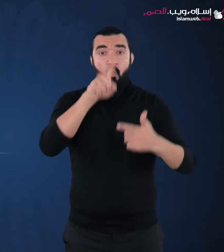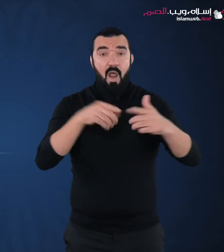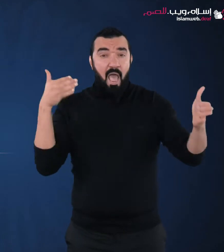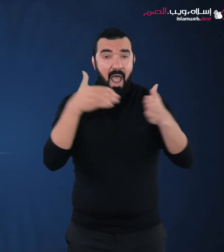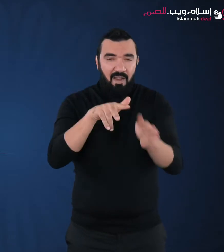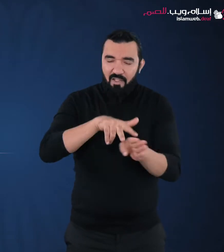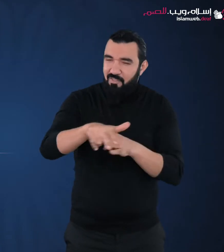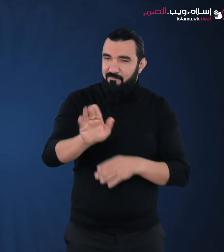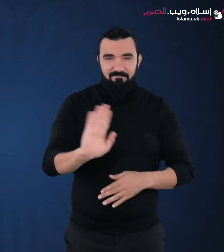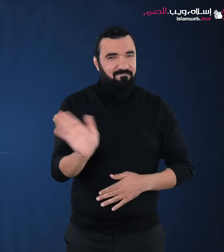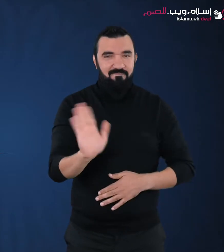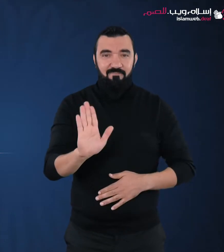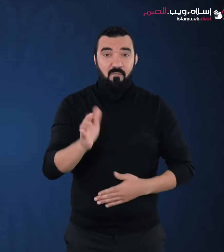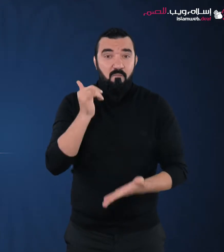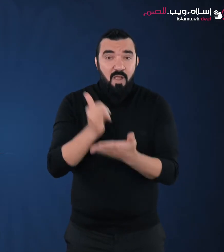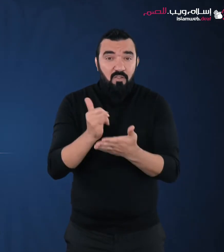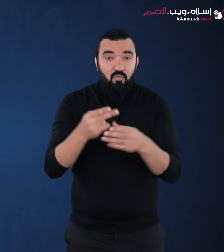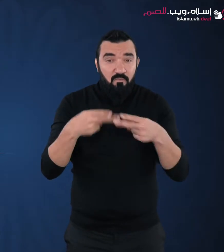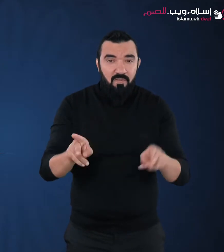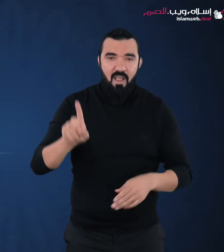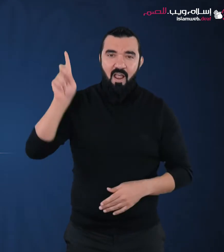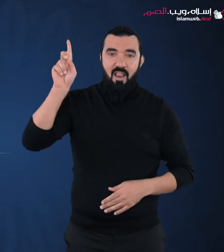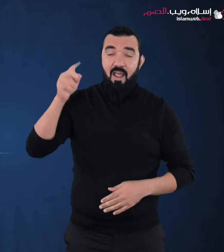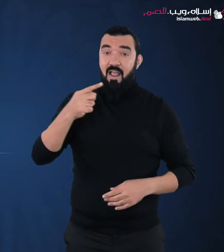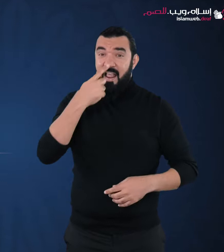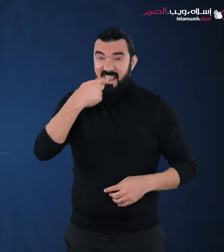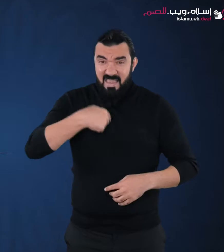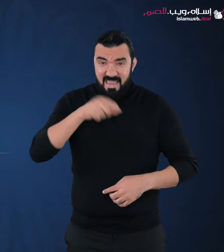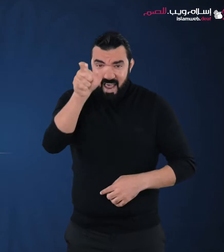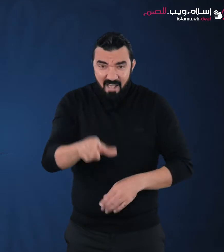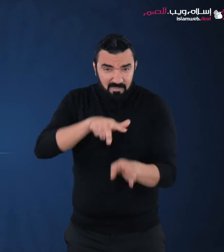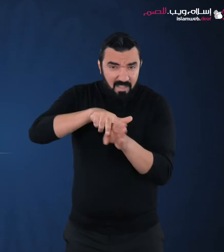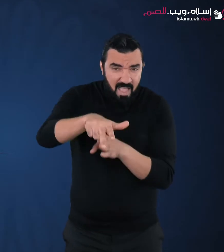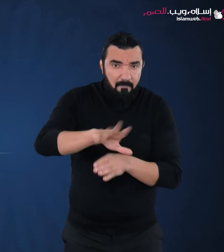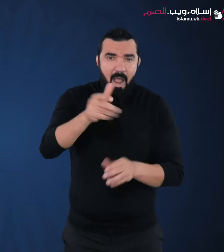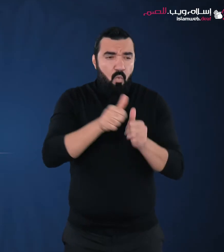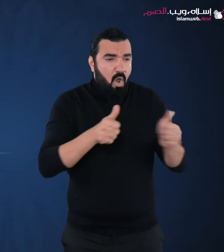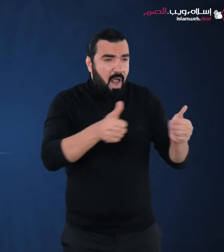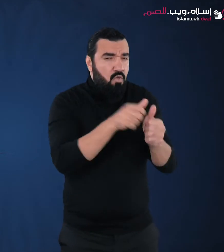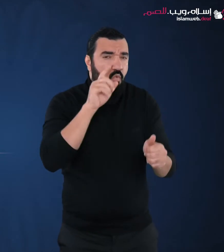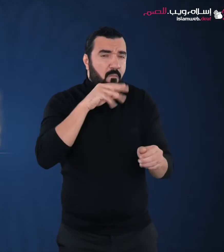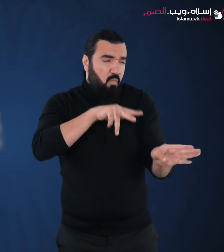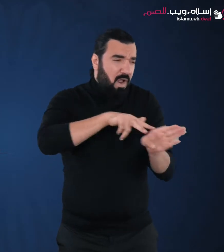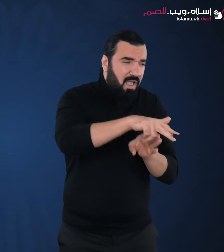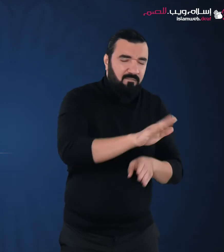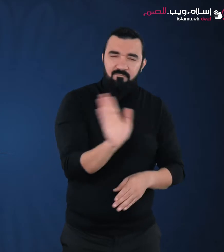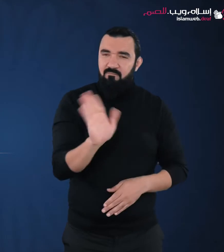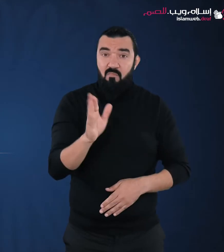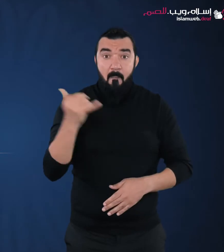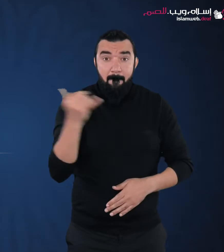لا في نفسه ولا في أهله على المرء أن